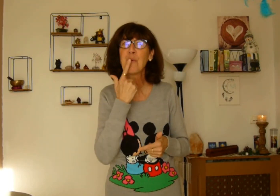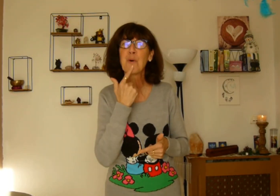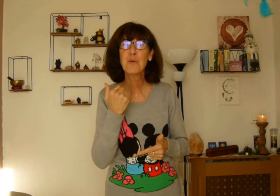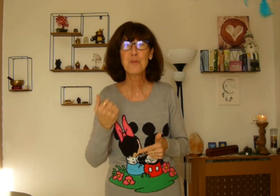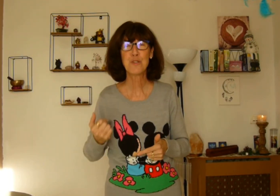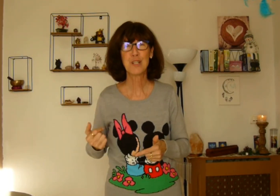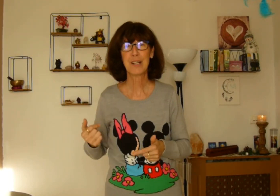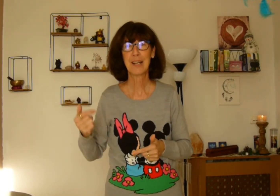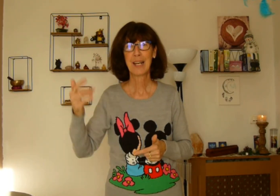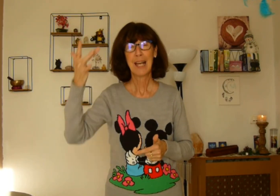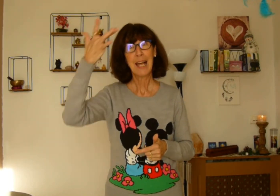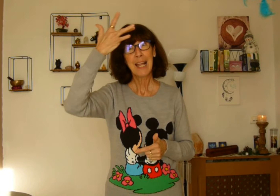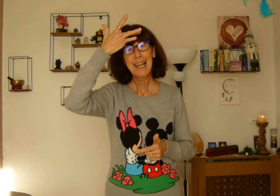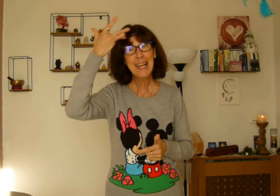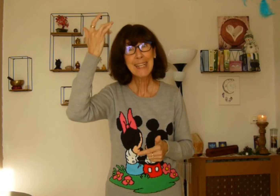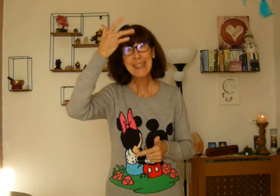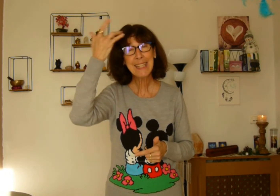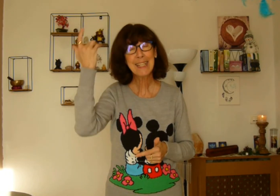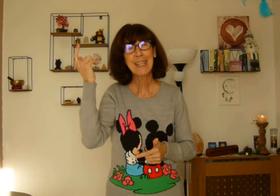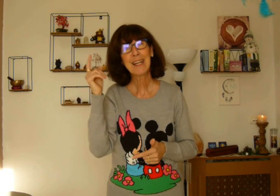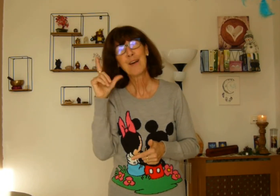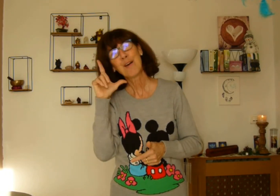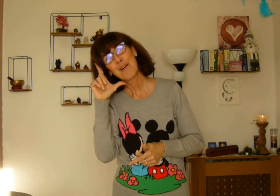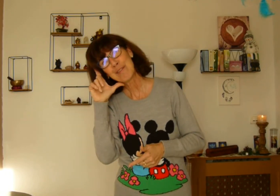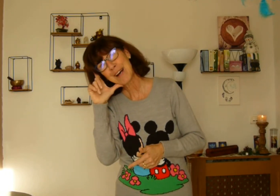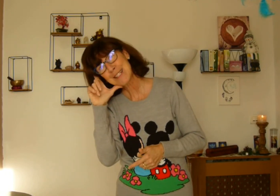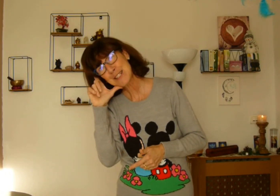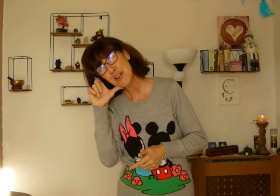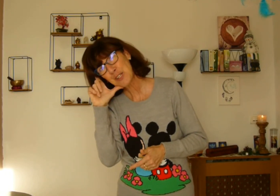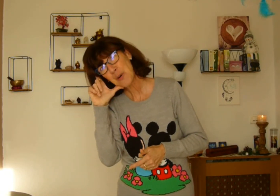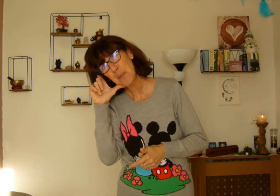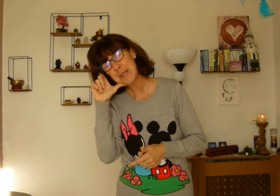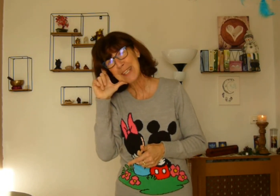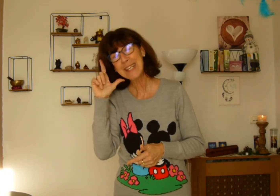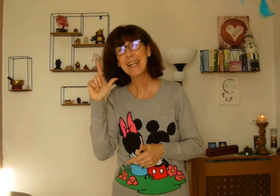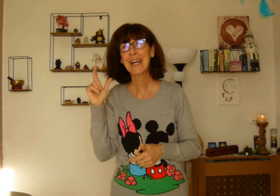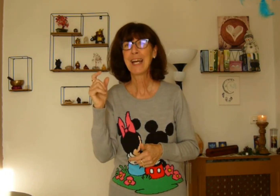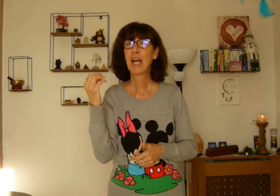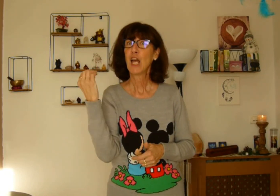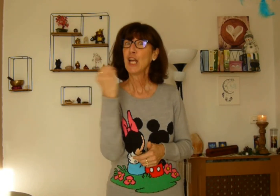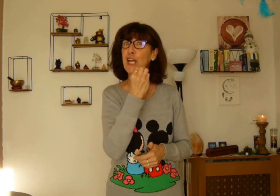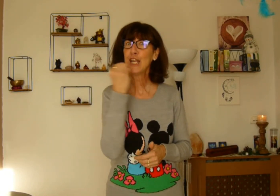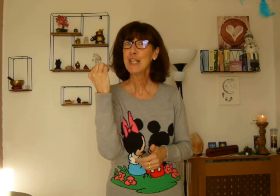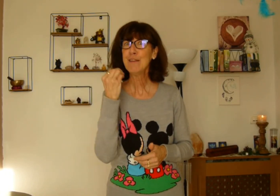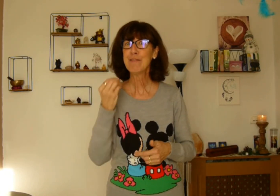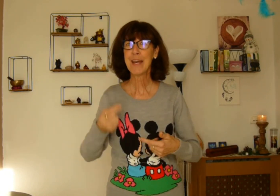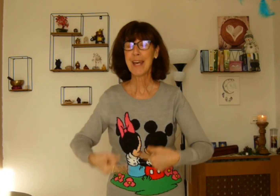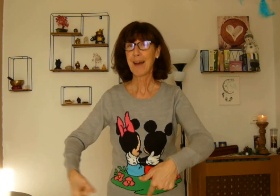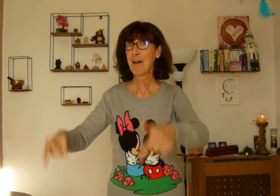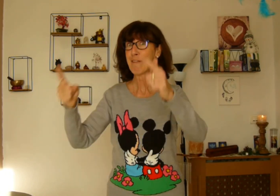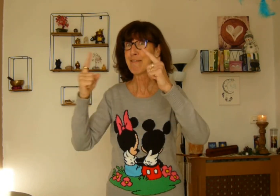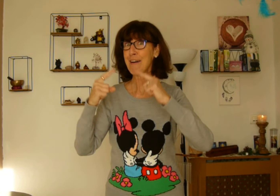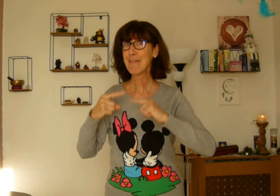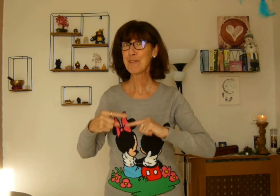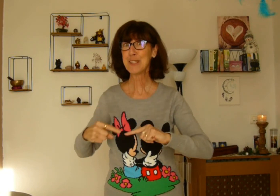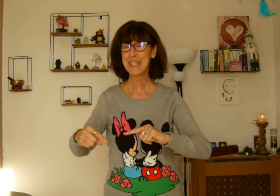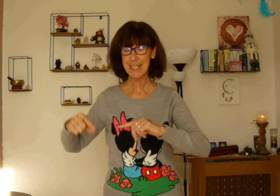rouges, l'été va s'endormir et l'hiver va venir